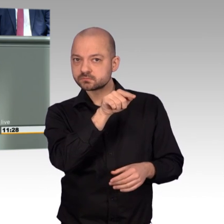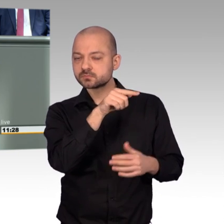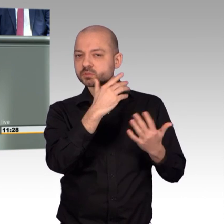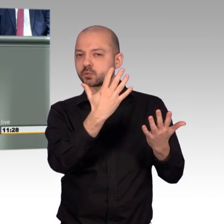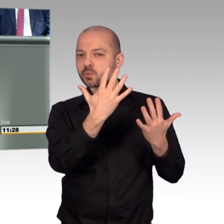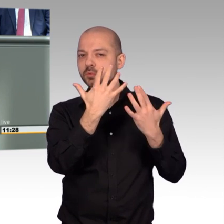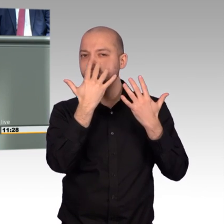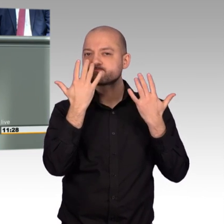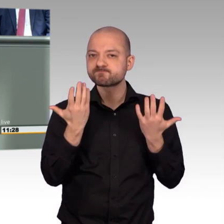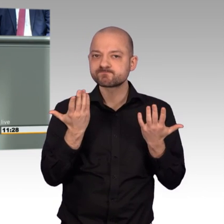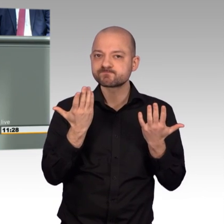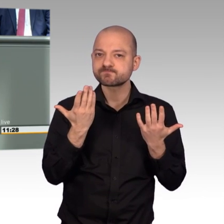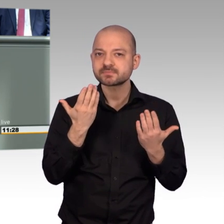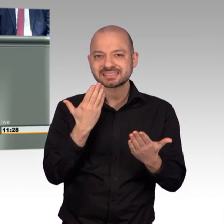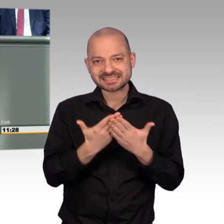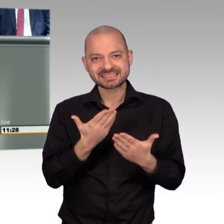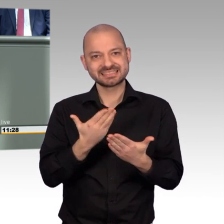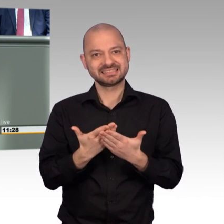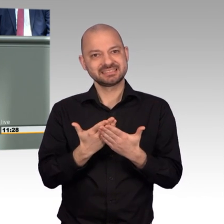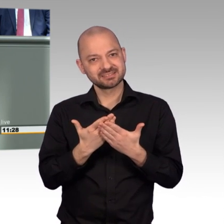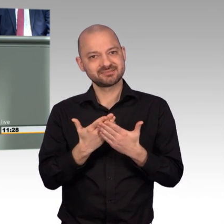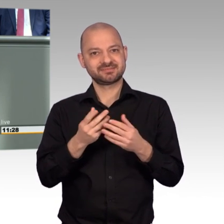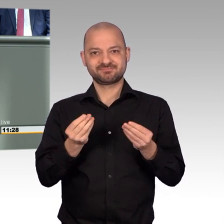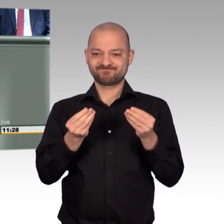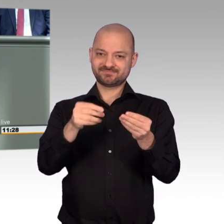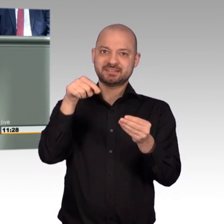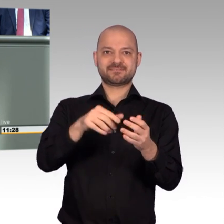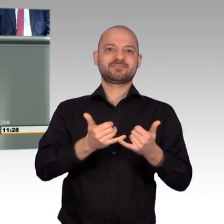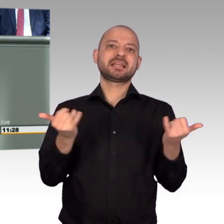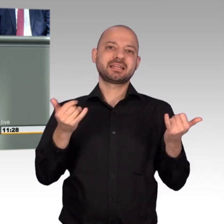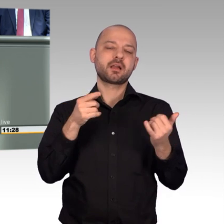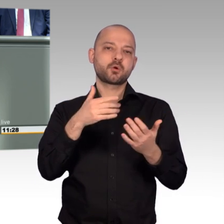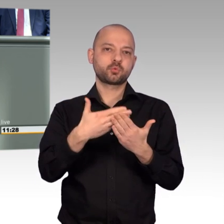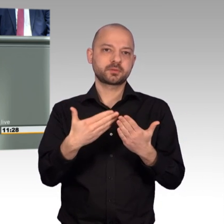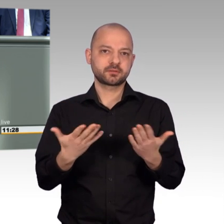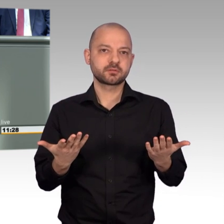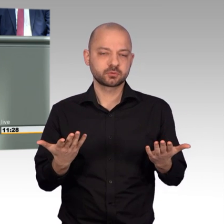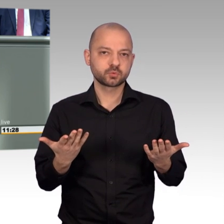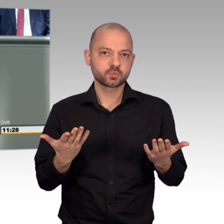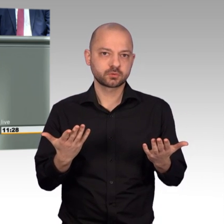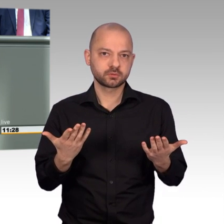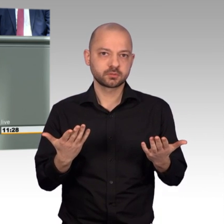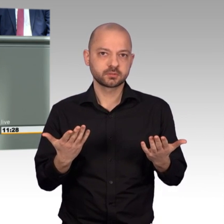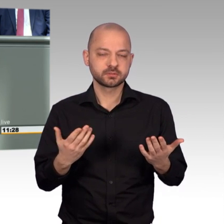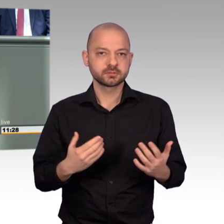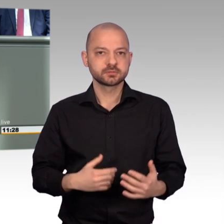sich auf den Artikel 51 berufen zu können. Insofern ist es, glaube ich, eine etwas verwegende Argumentation, die Sie hier vorlegen.